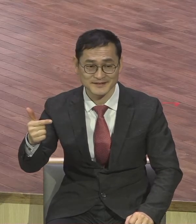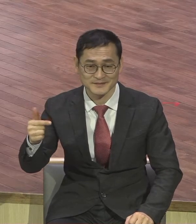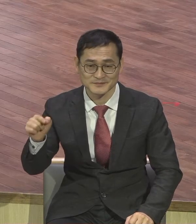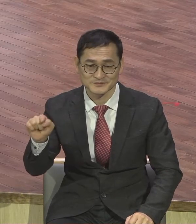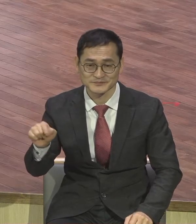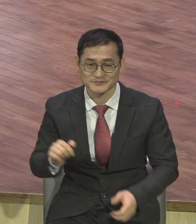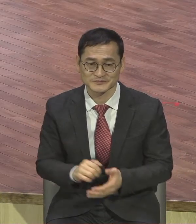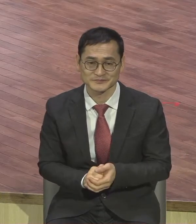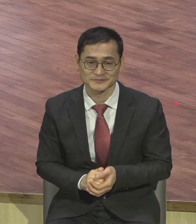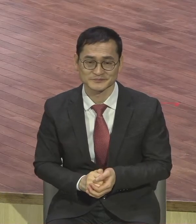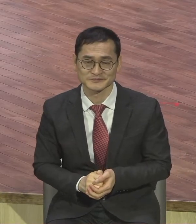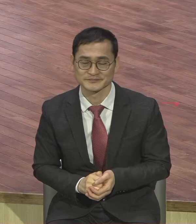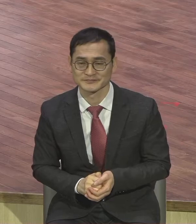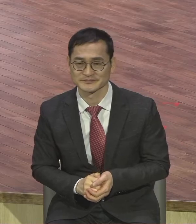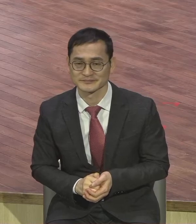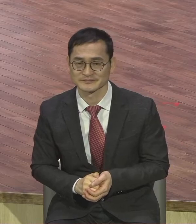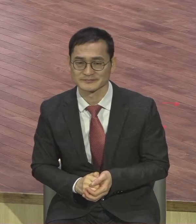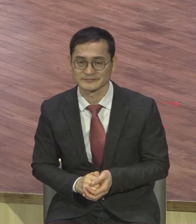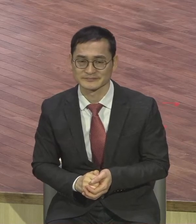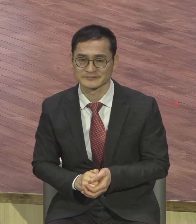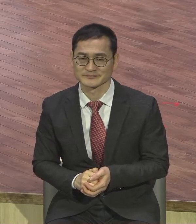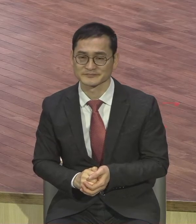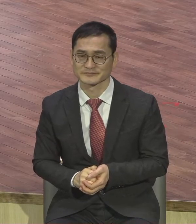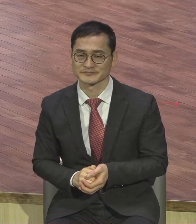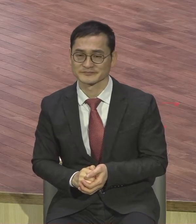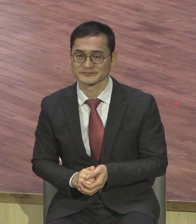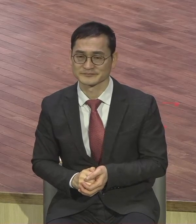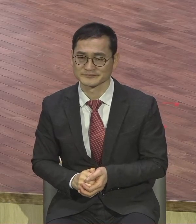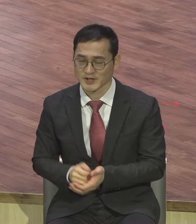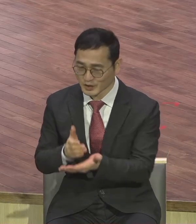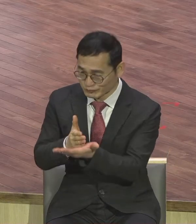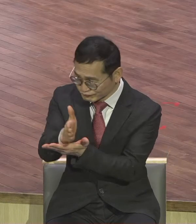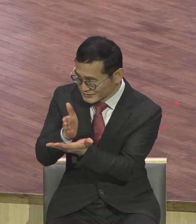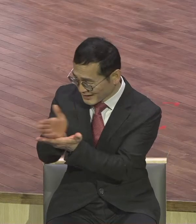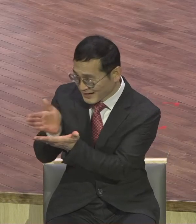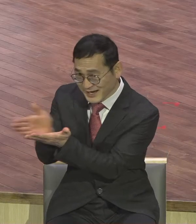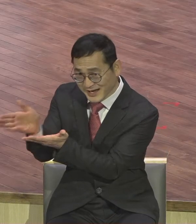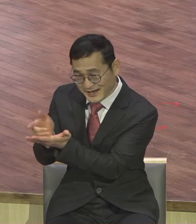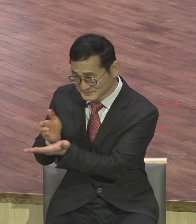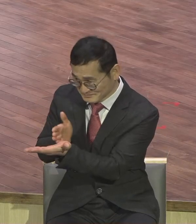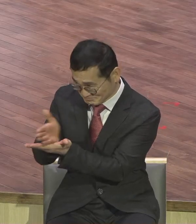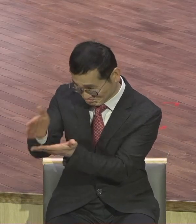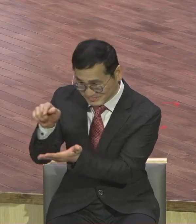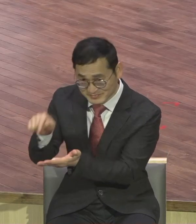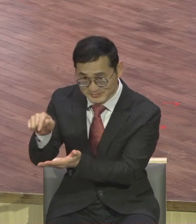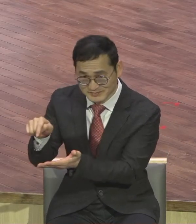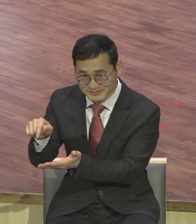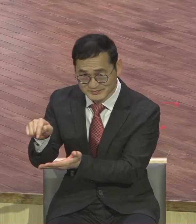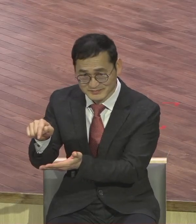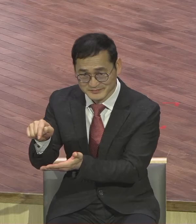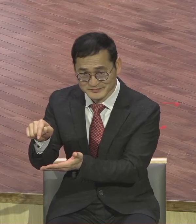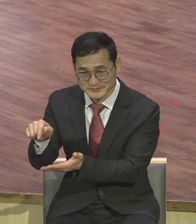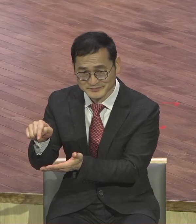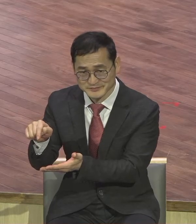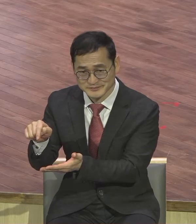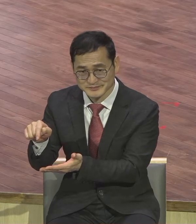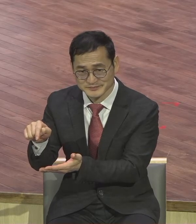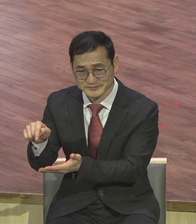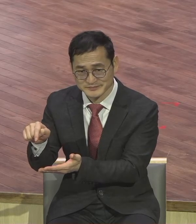특정한 분야에 있어서 타의 추종을 불허하는 그러한 전문성을 가진 사람을 말하시고 TV풀에 보면